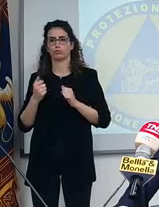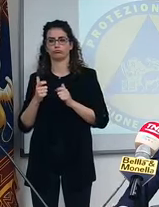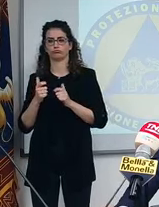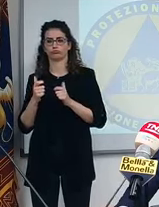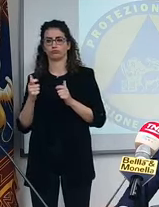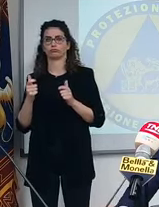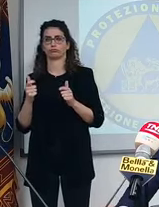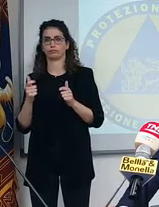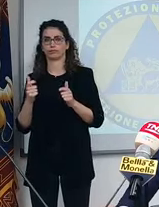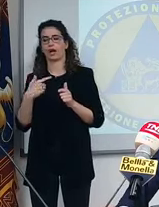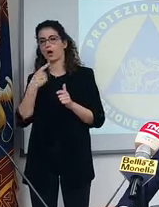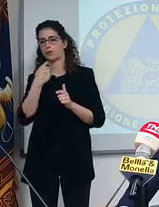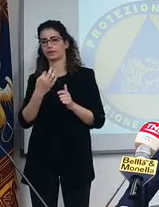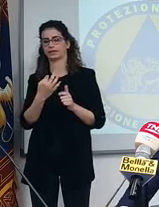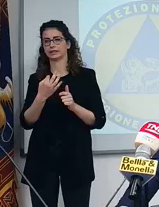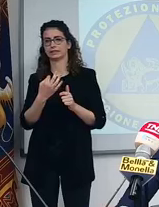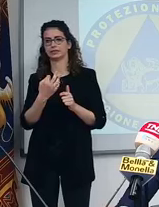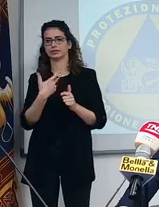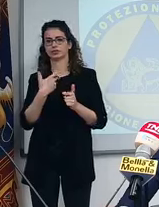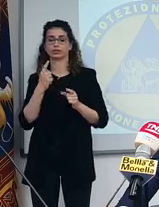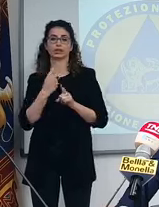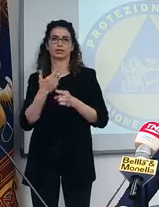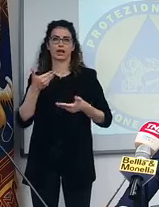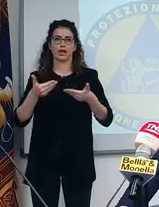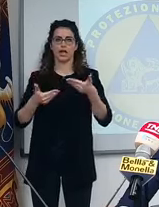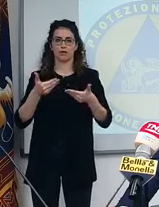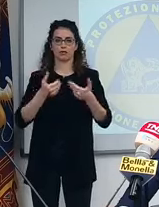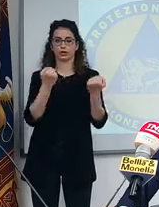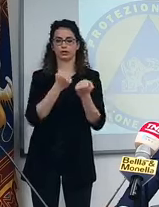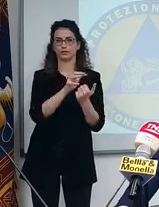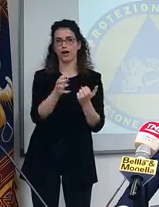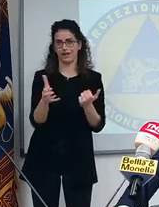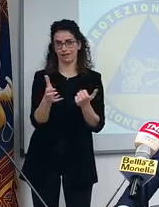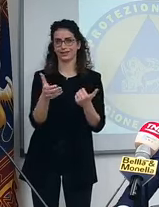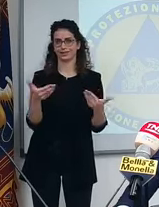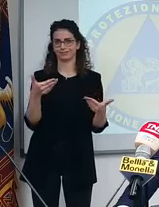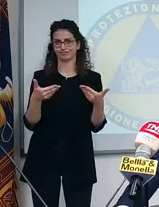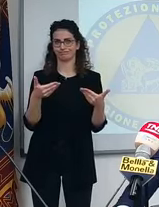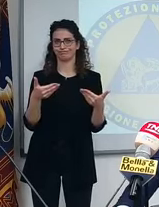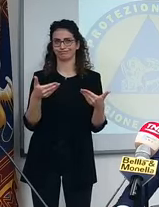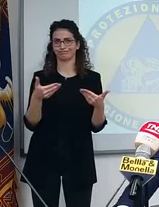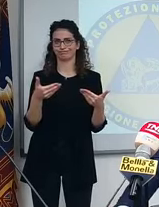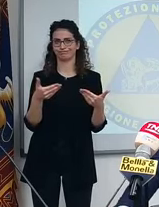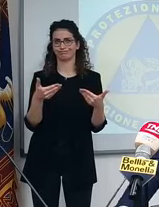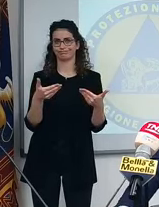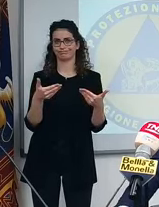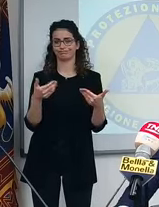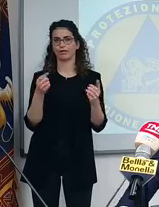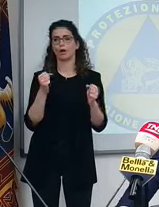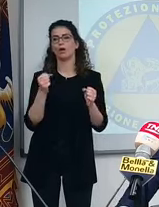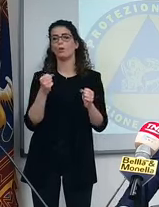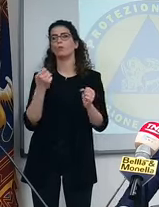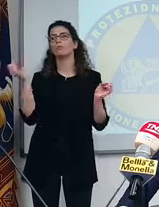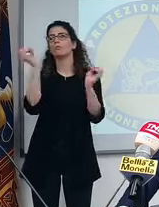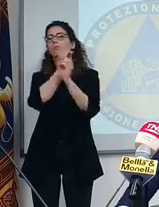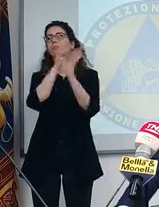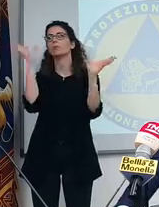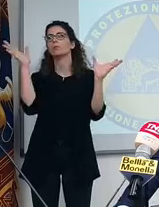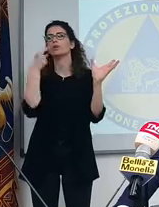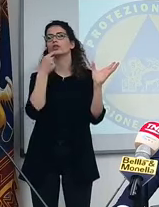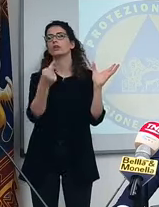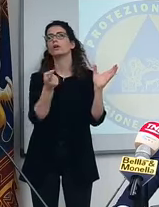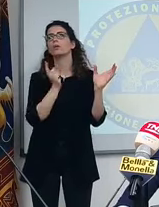anche, come si può dire, per equazione, no? Equilibrio rispetto ad altre attività. Perché tu non puoi pensare di dire di